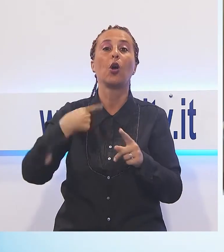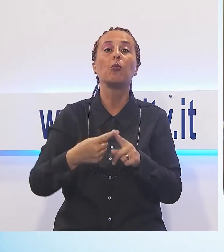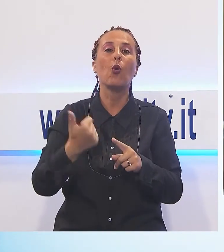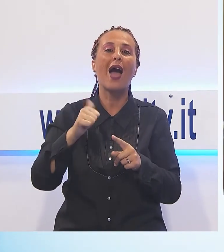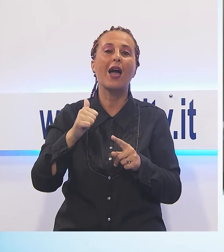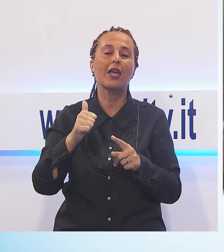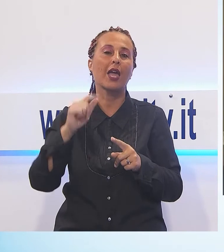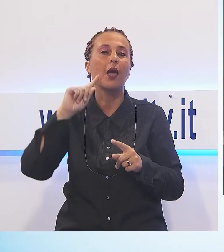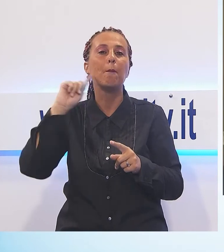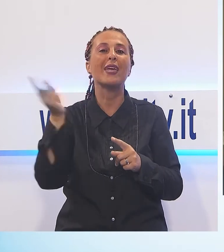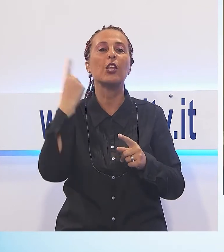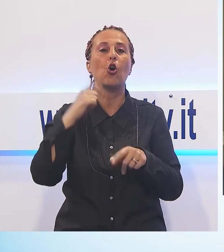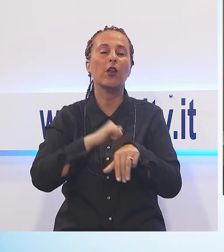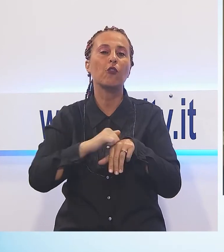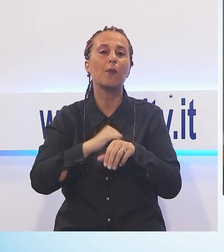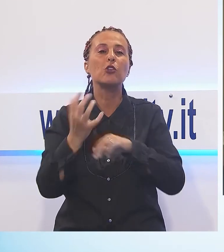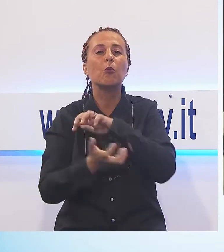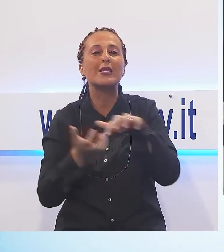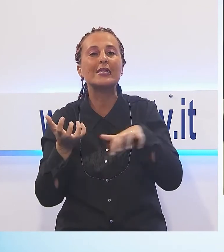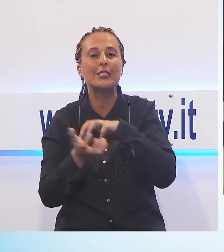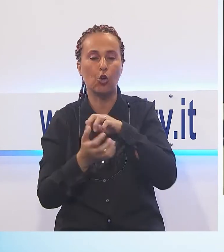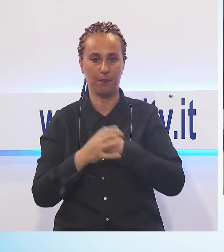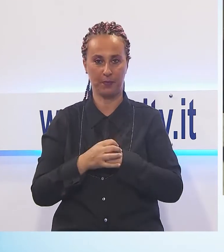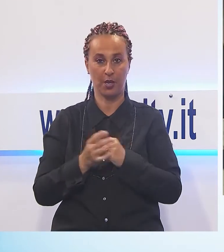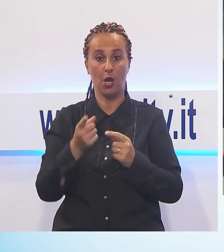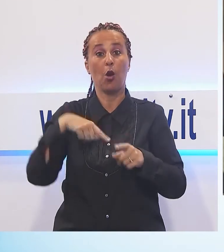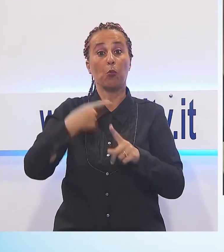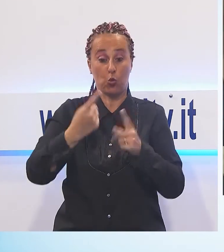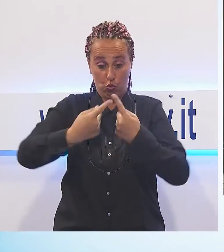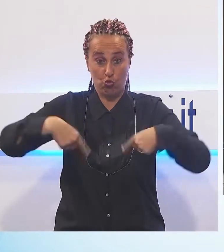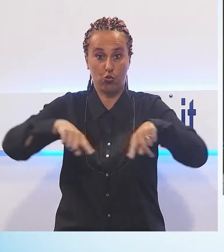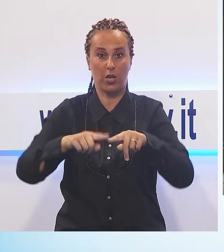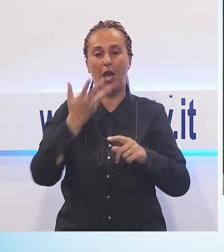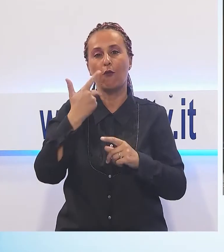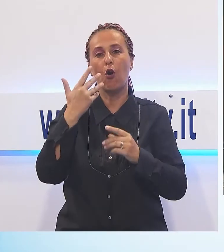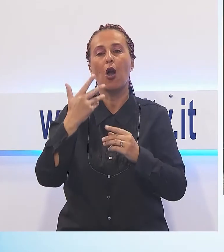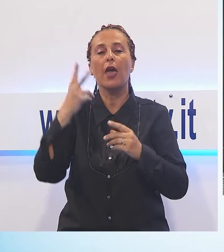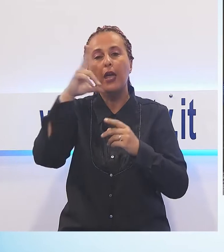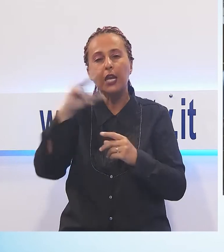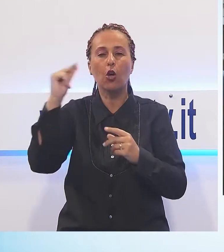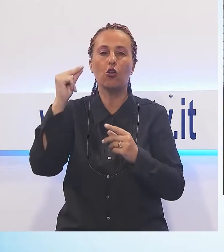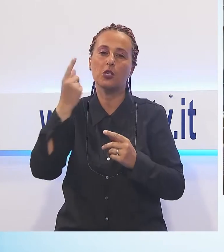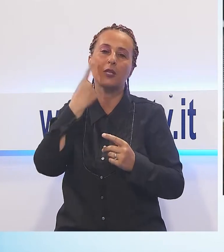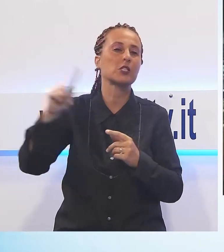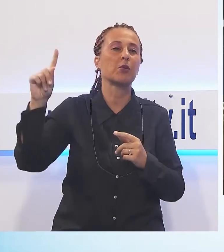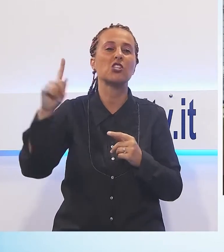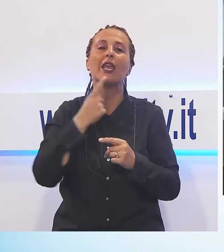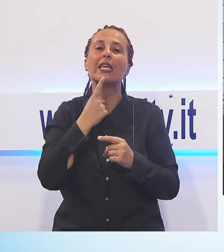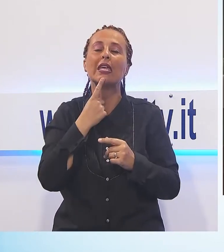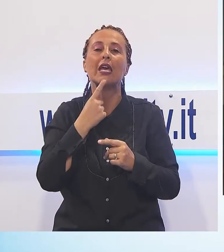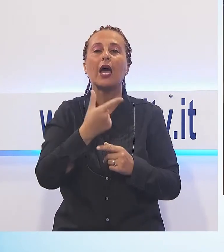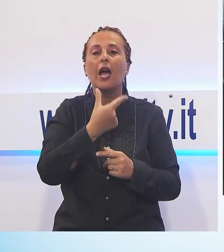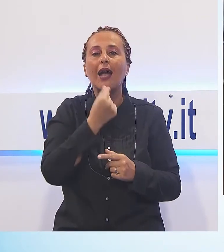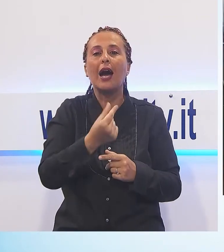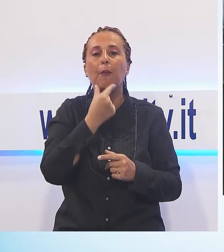misto, quello di Agnese Lemmi da Castelnuovo Garfagnana. La giuria ha poi voluto dare un riconoscimento fuori concorso al caprino di Matteo Bonini